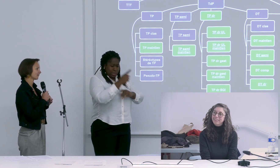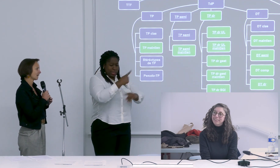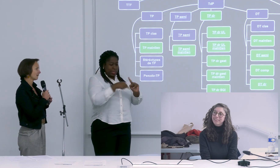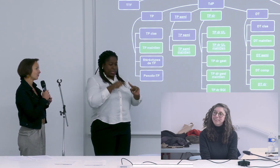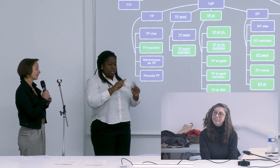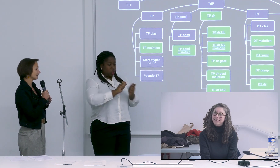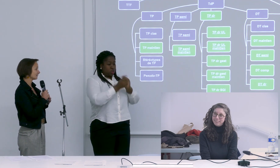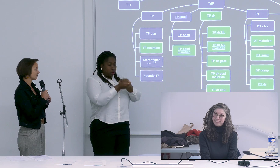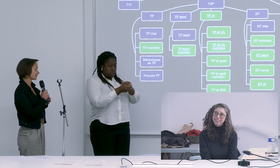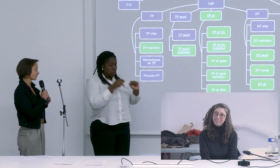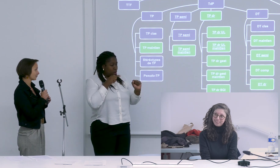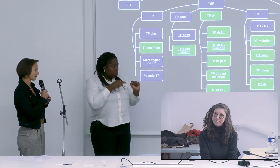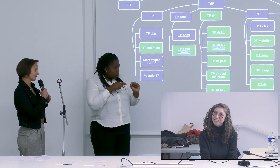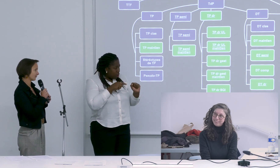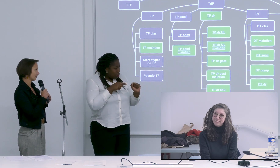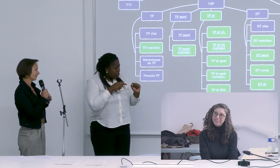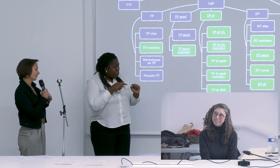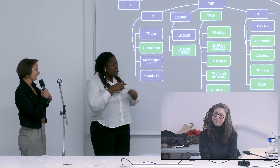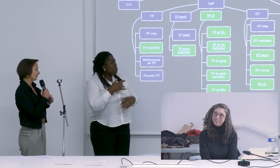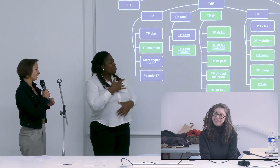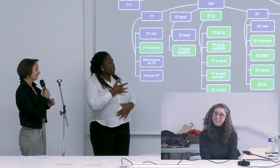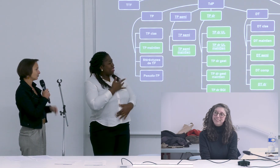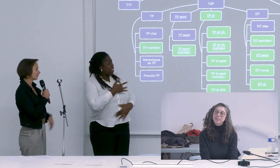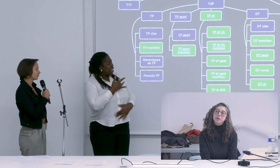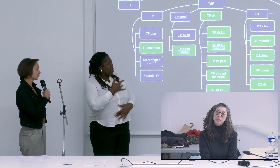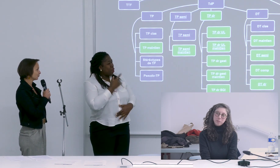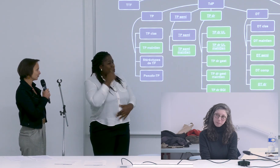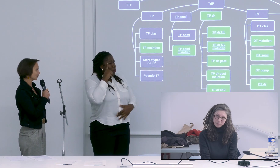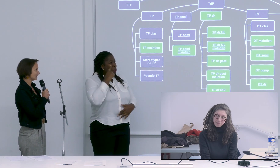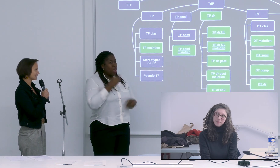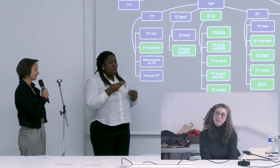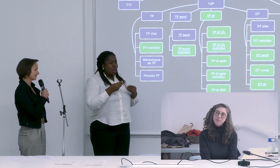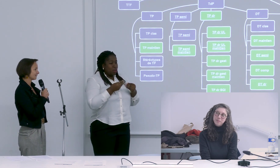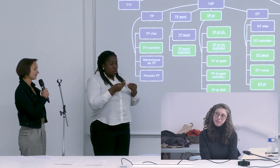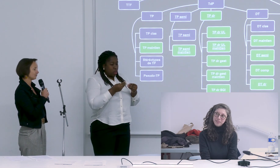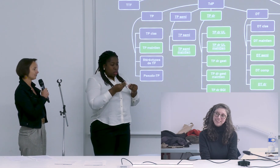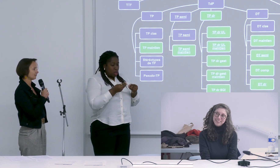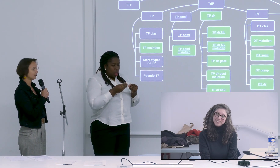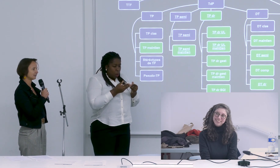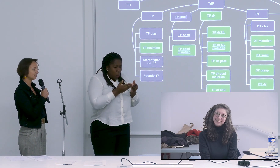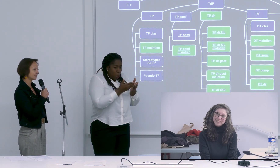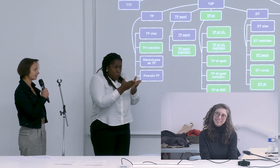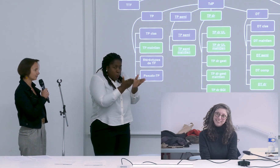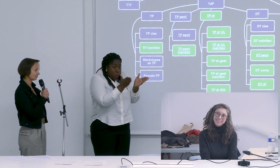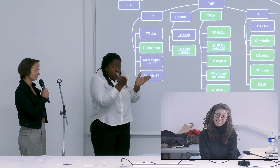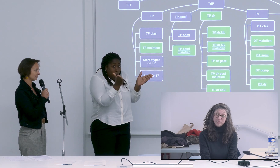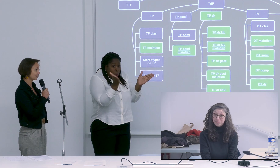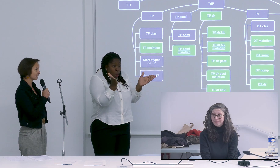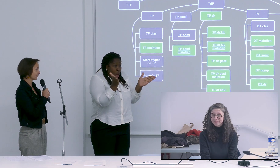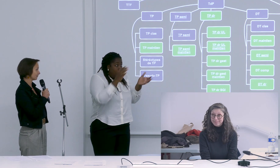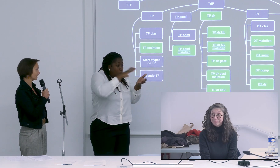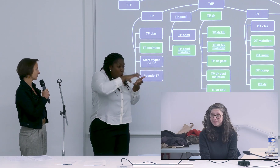me paraît très intéressante parce que elle ouvre à beaucoup de complexité la possibilité d